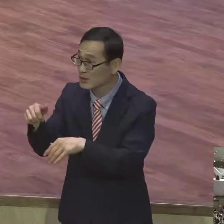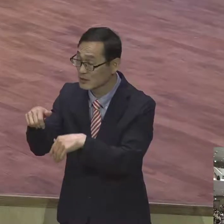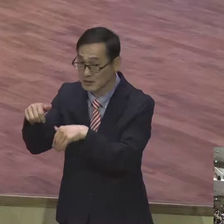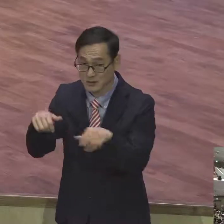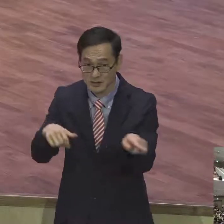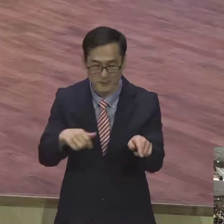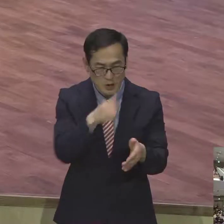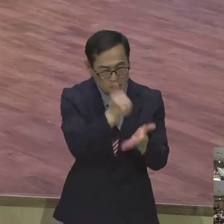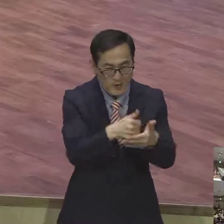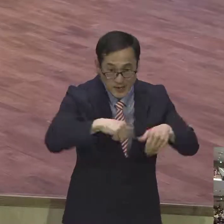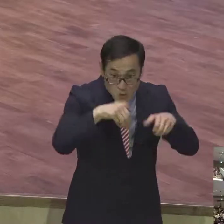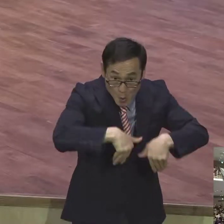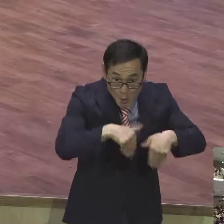의에 이뤄느니라.